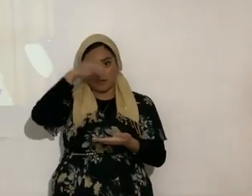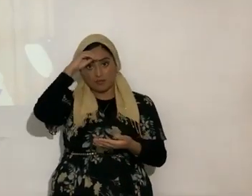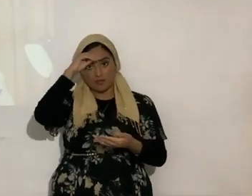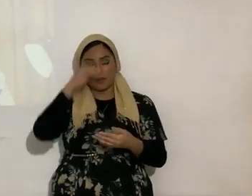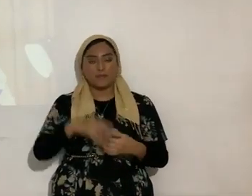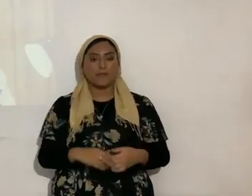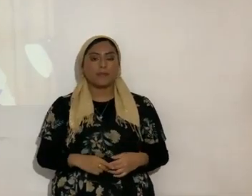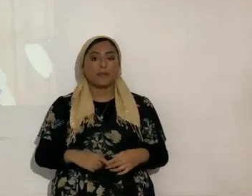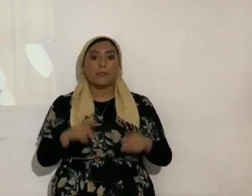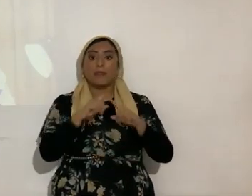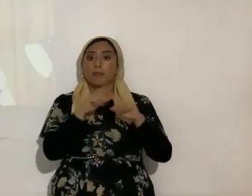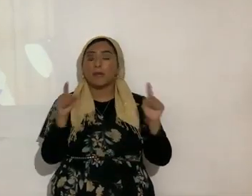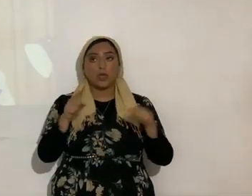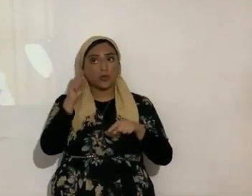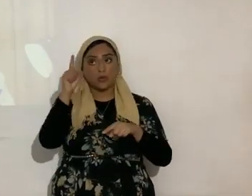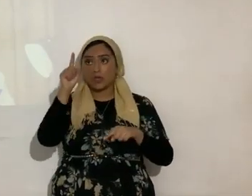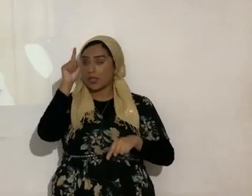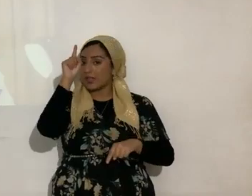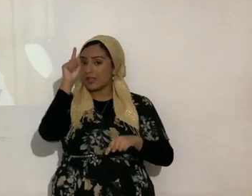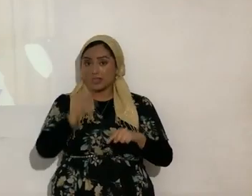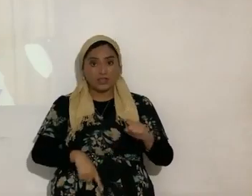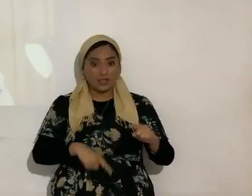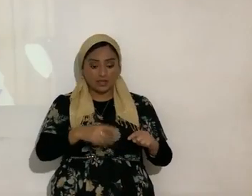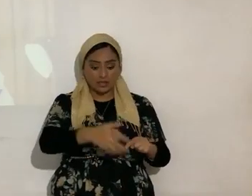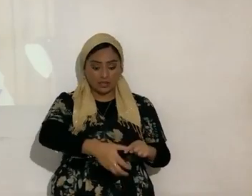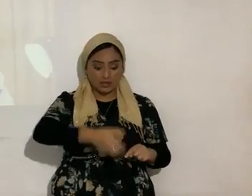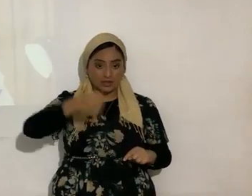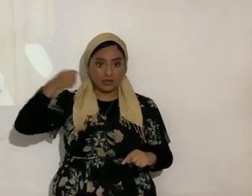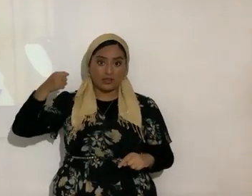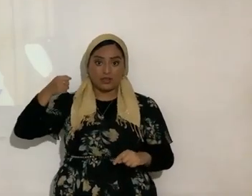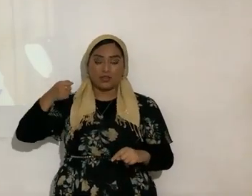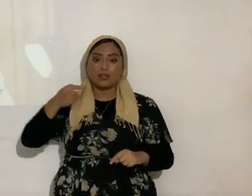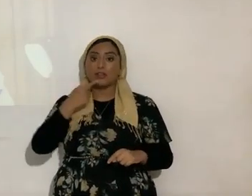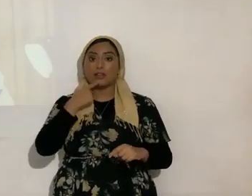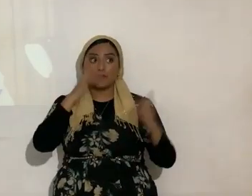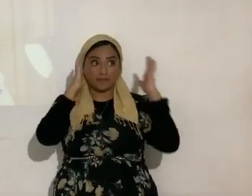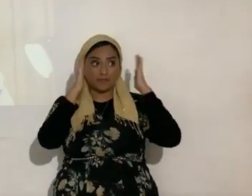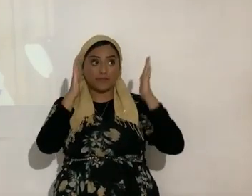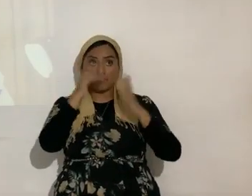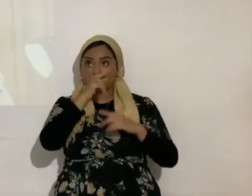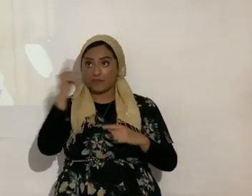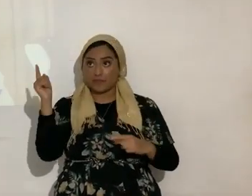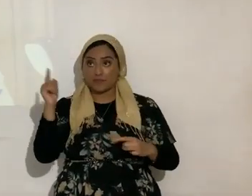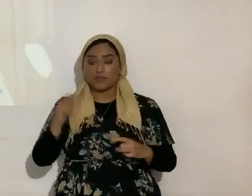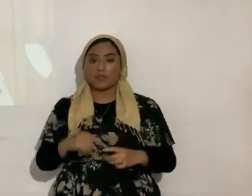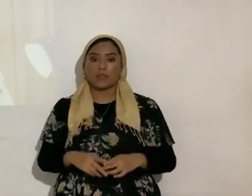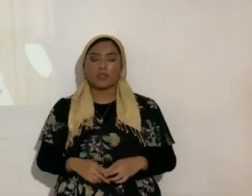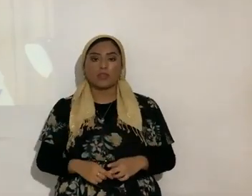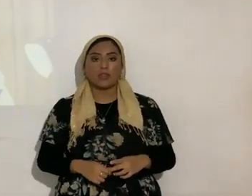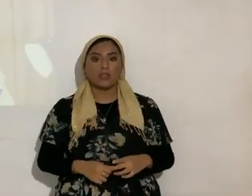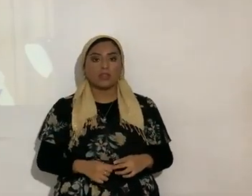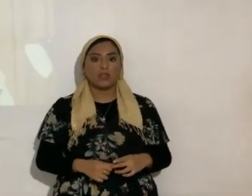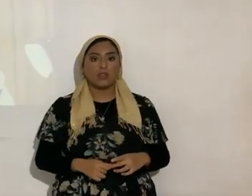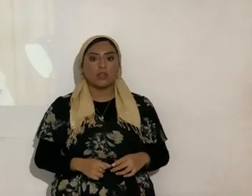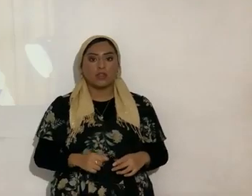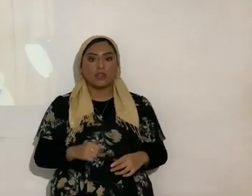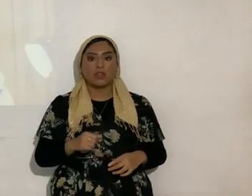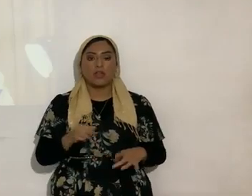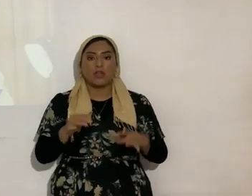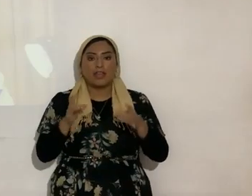pero lo que no van a poder diseccionar escuchen bien dijo el profesor es los odios que tuvo esta mujer